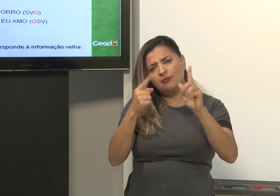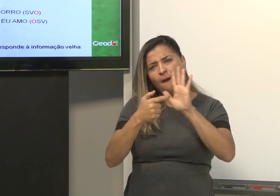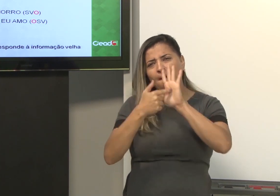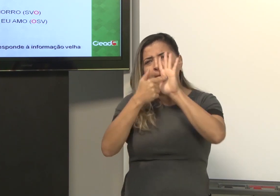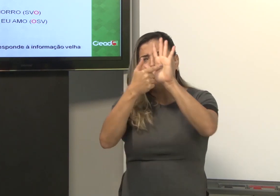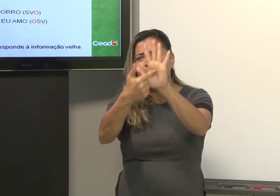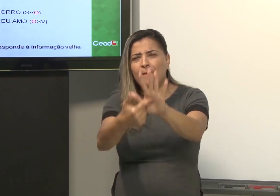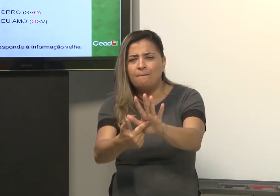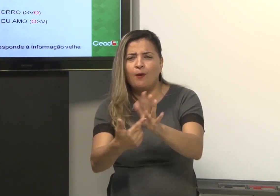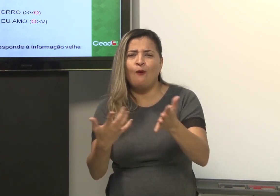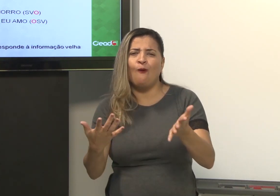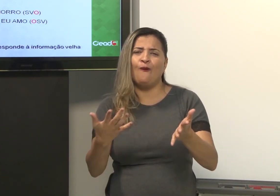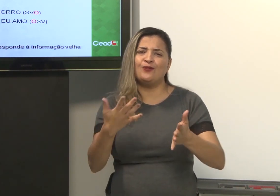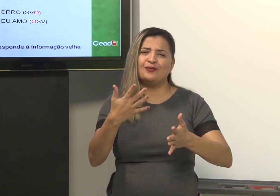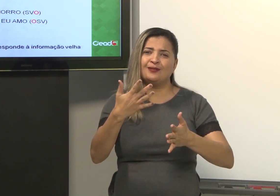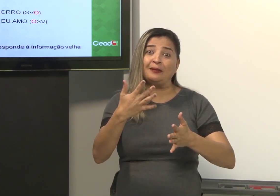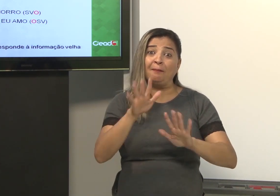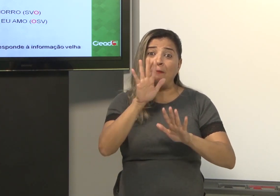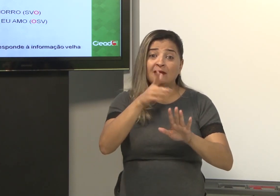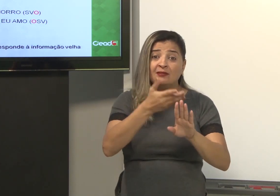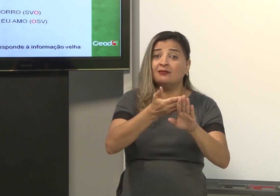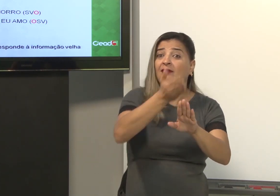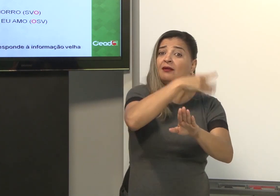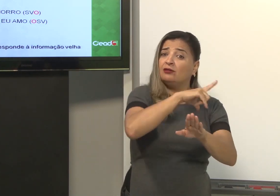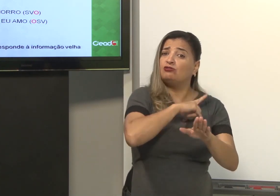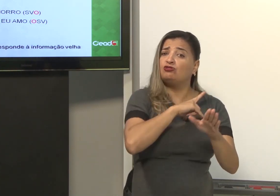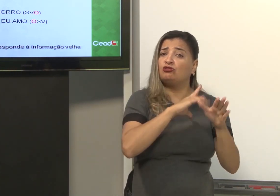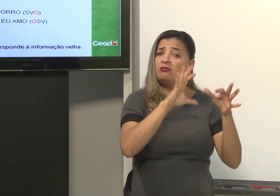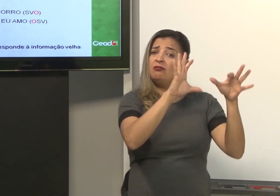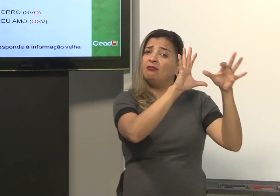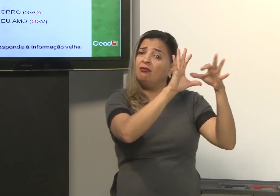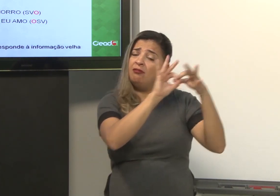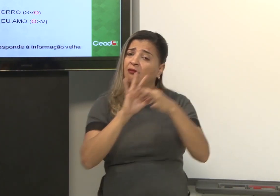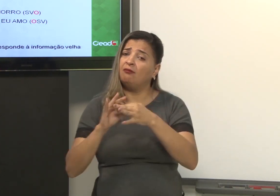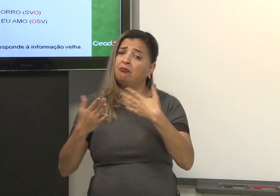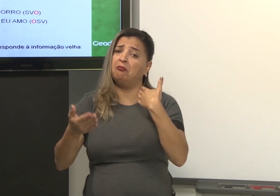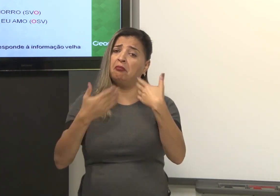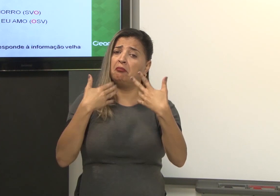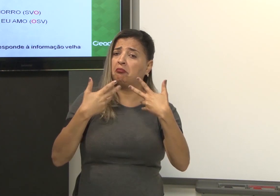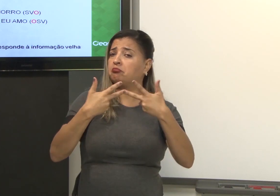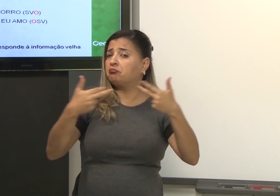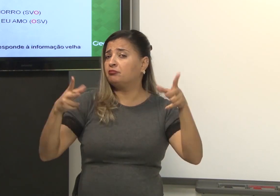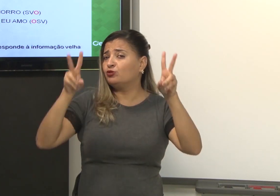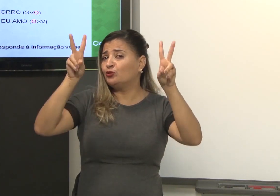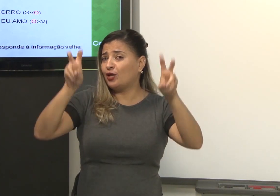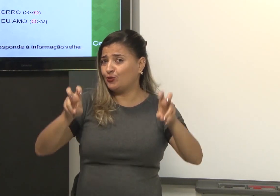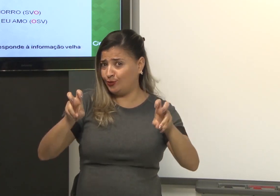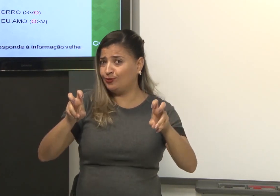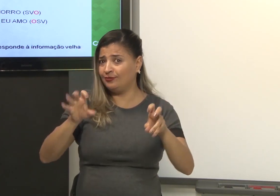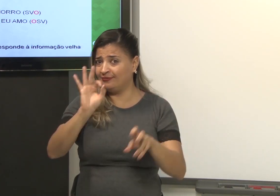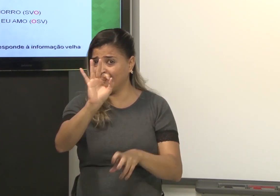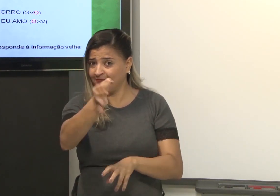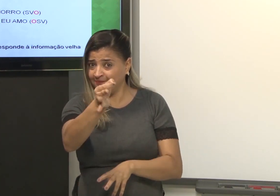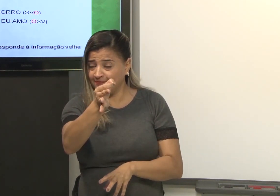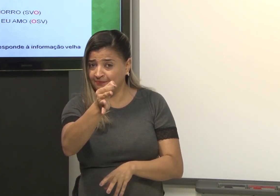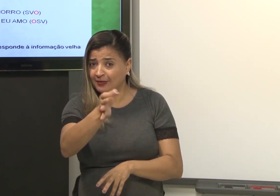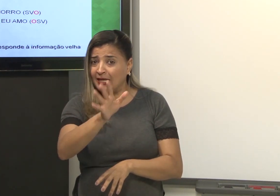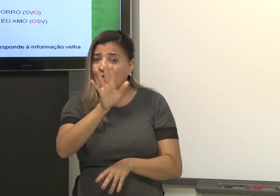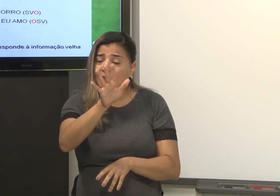tem na frase, mostrando alguma coisa anterior, uma conversa, um bate-papo, algum tema anterior,